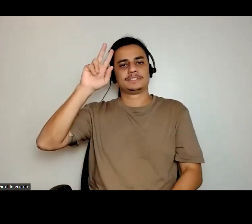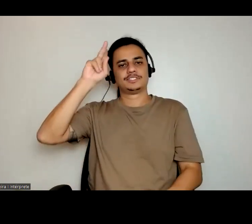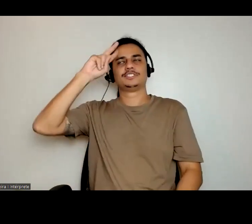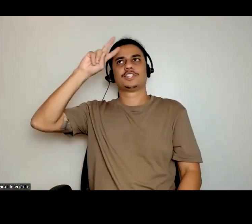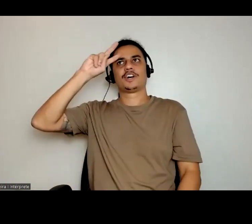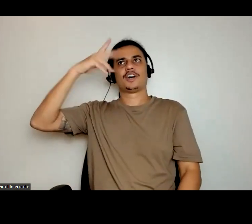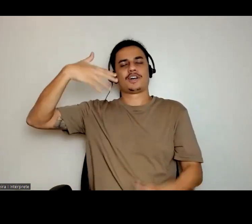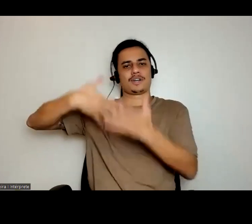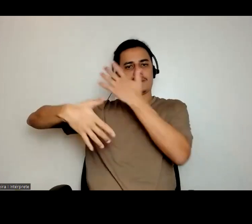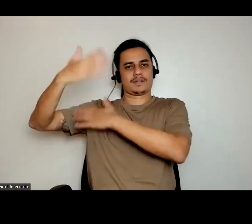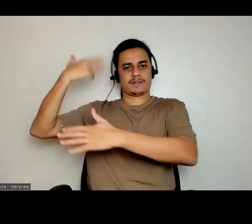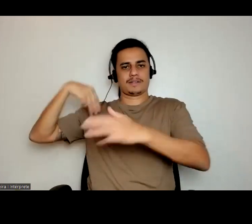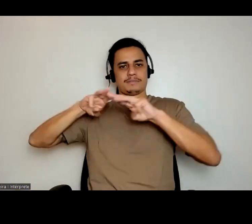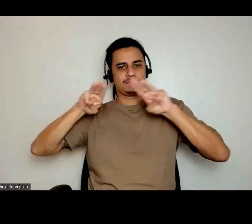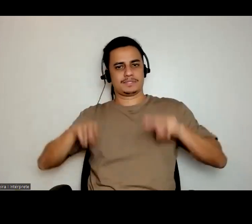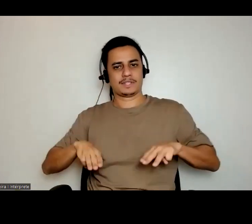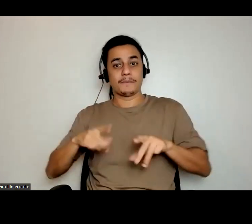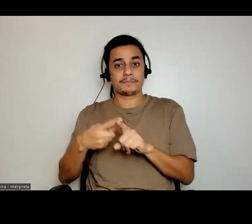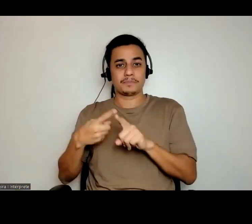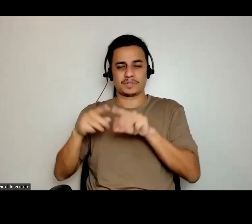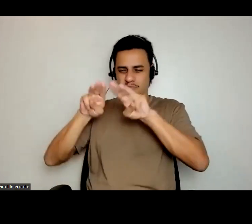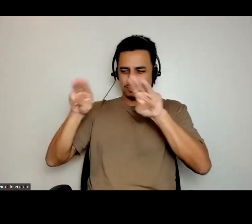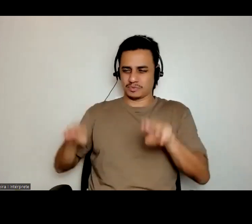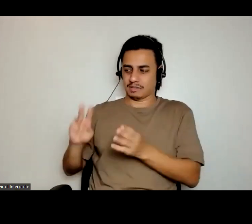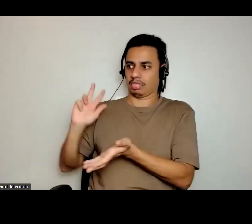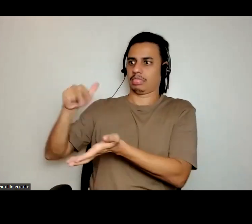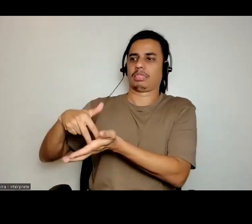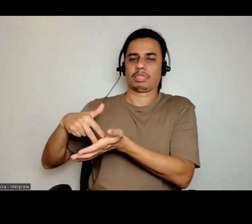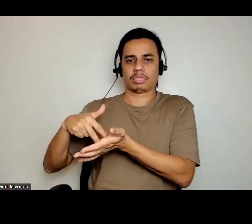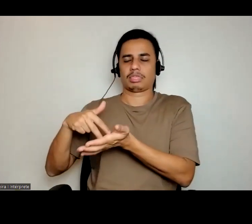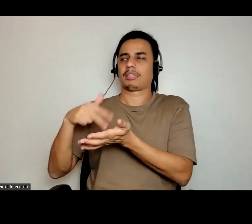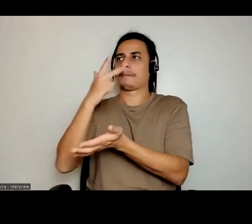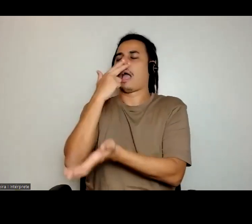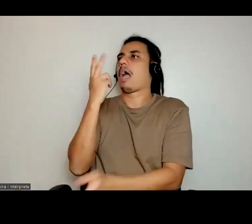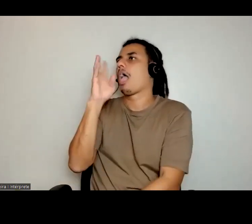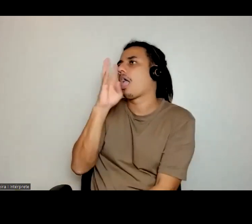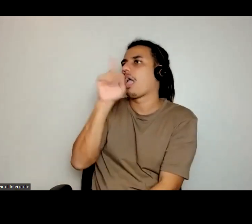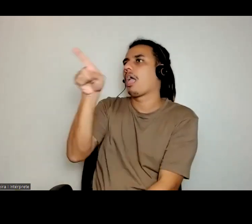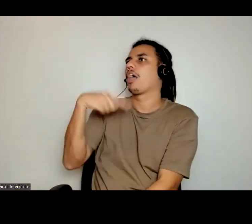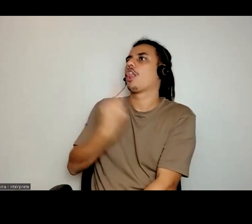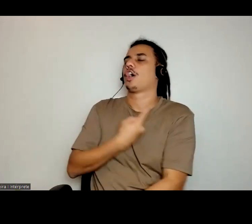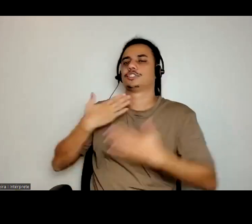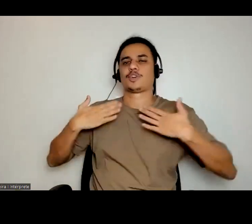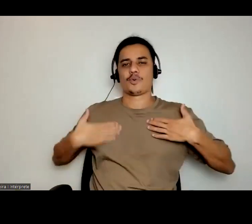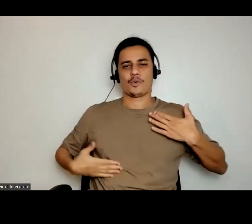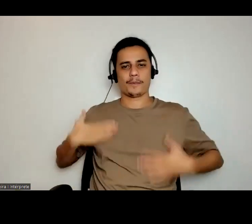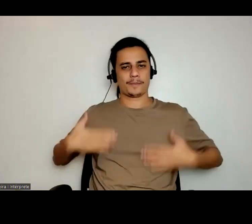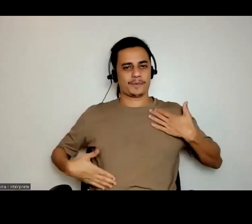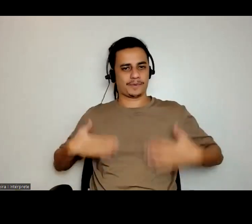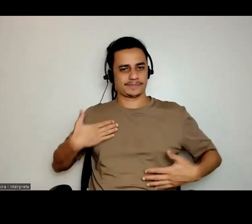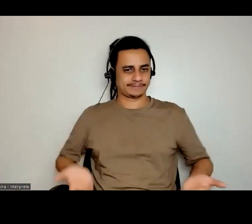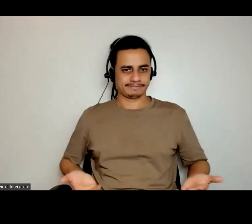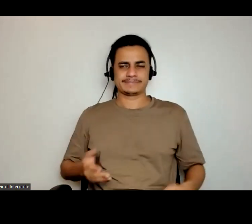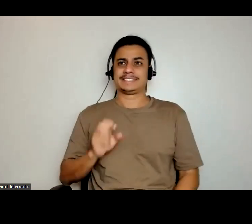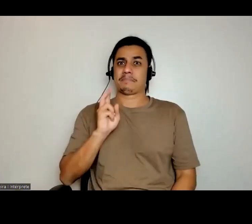como lugar da espetacularização das nossas vidas, dos nossos corpos, e a gente não teria condições nenhuma, nem que se fosse a